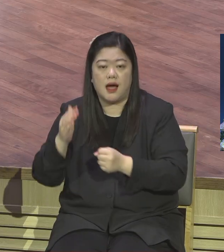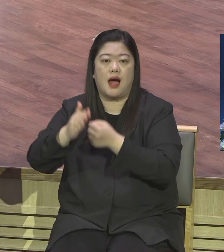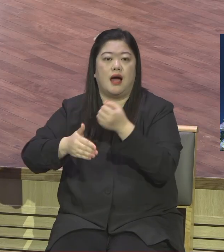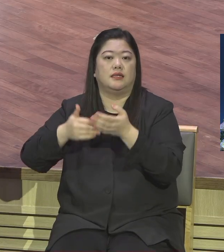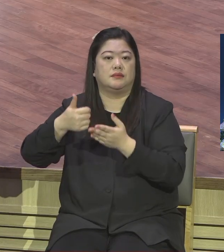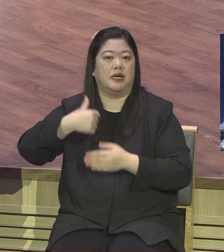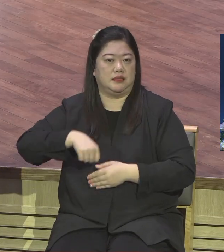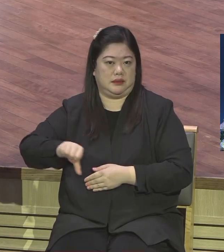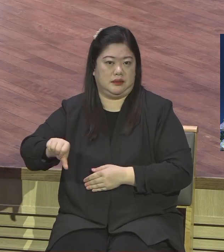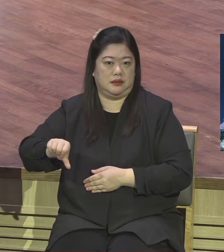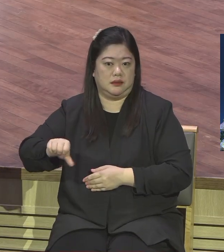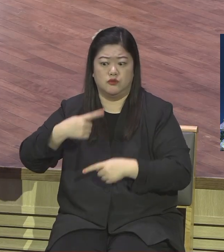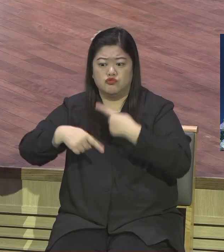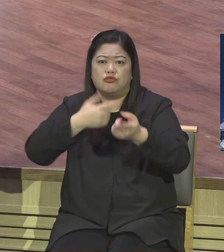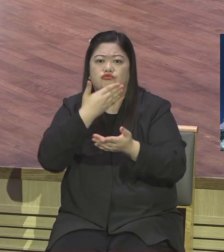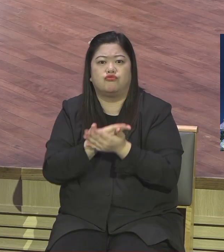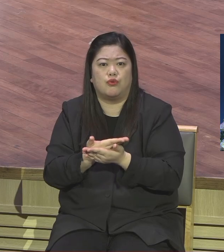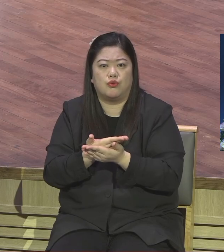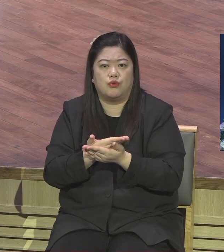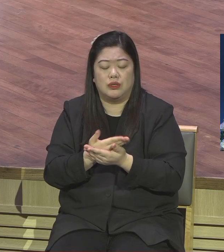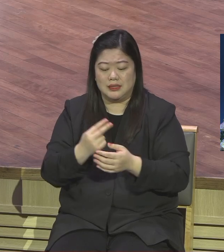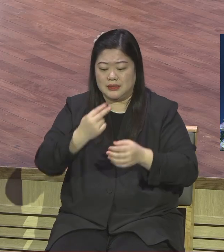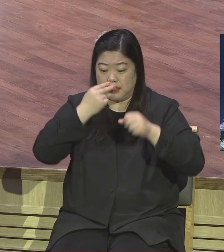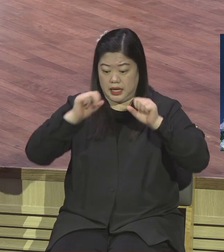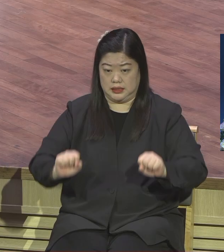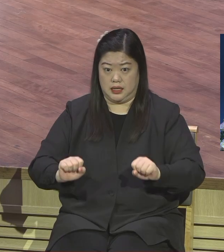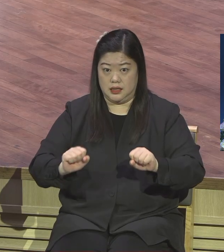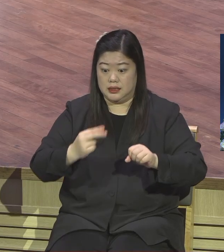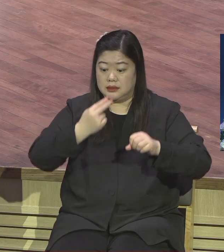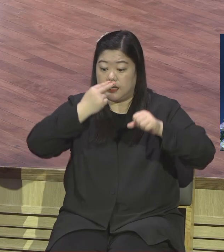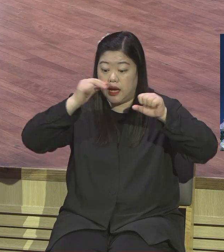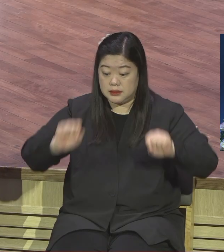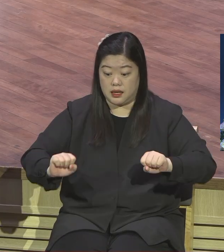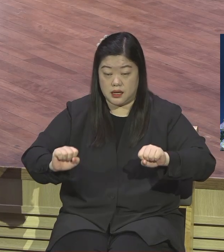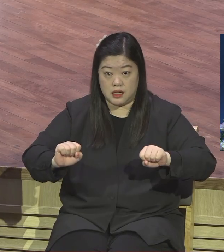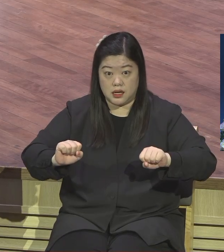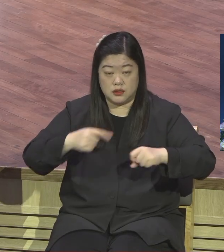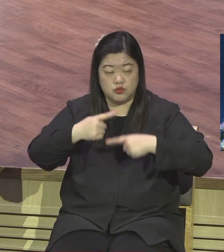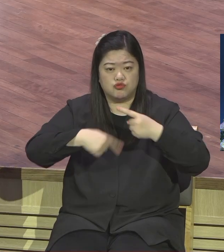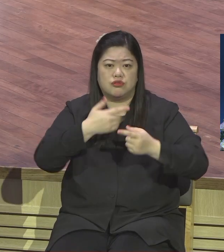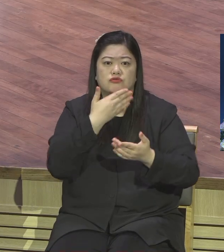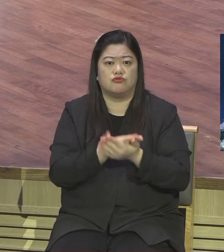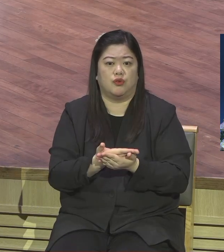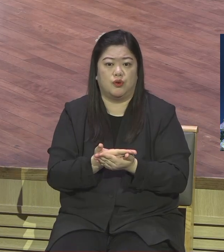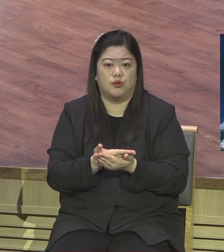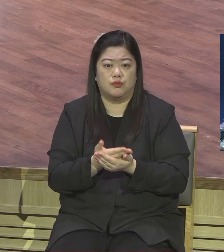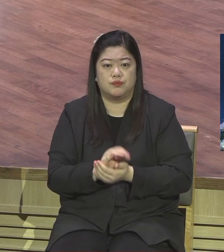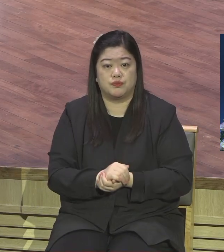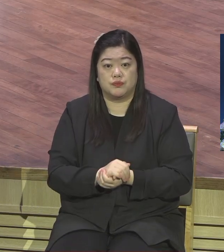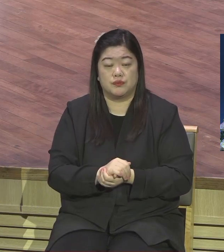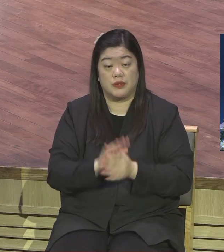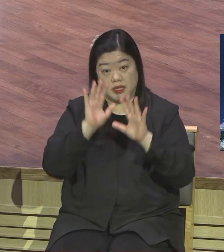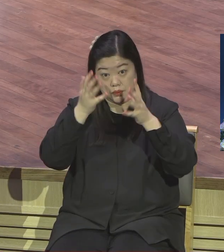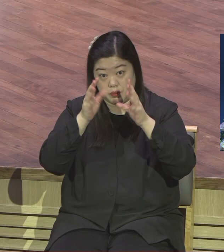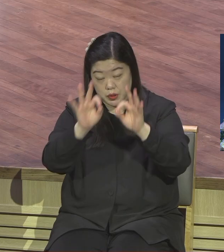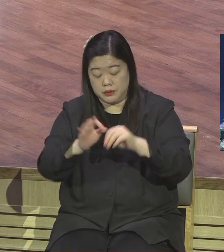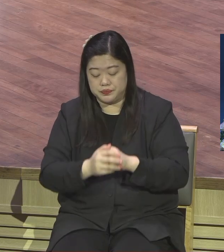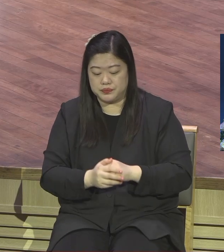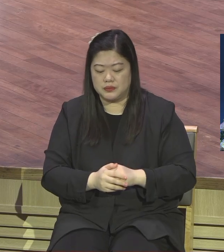중요하냐 이 살아계신 하나님의 아들이라는 고백 속에요 지금 세상 신들 그때 신이 많았거든요